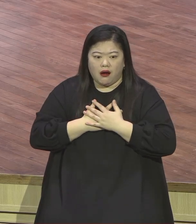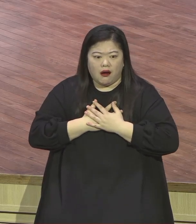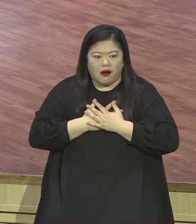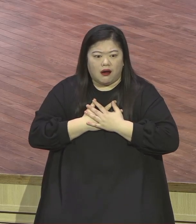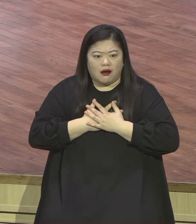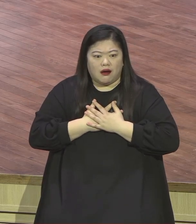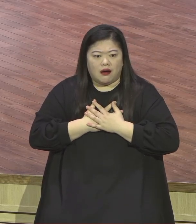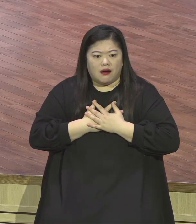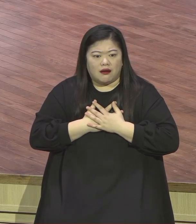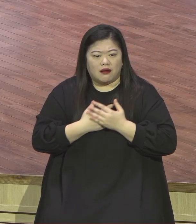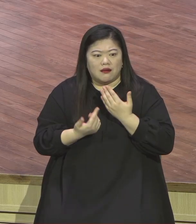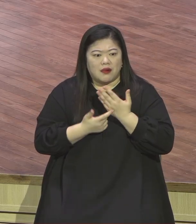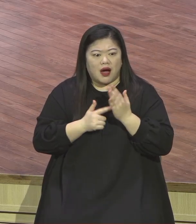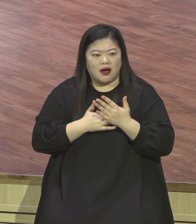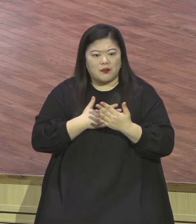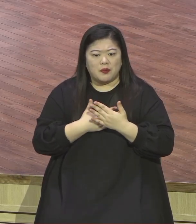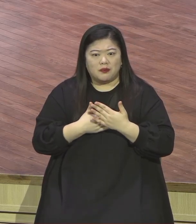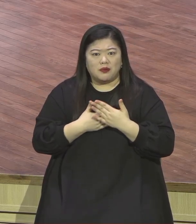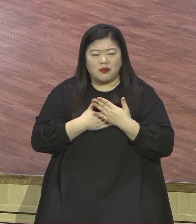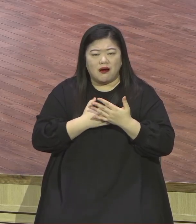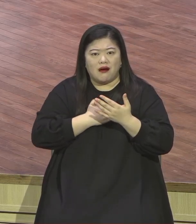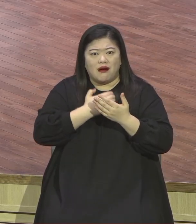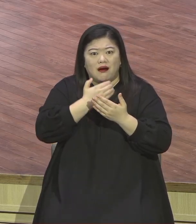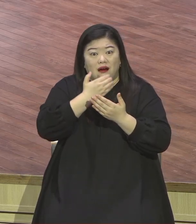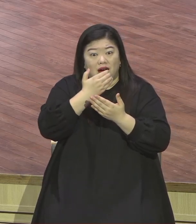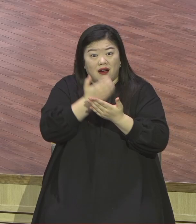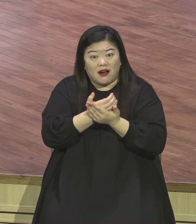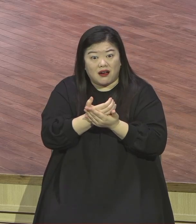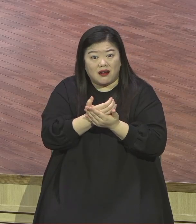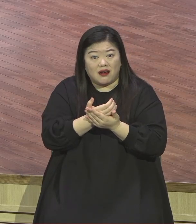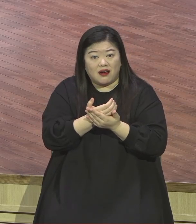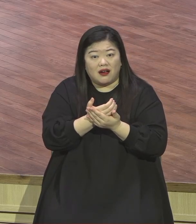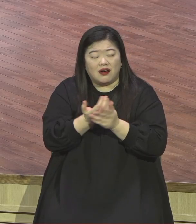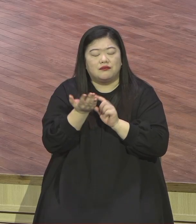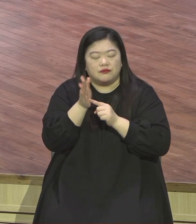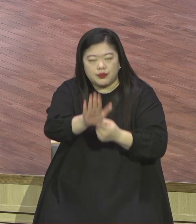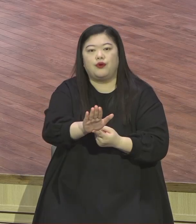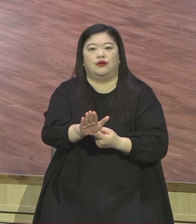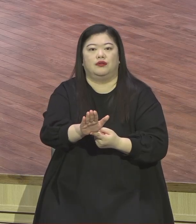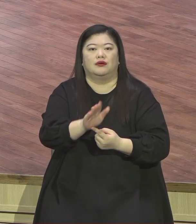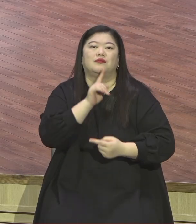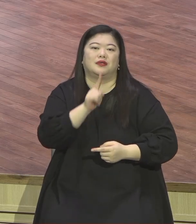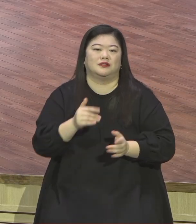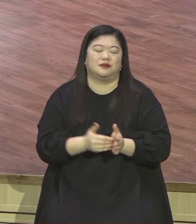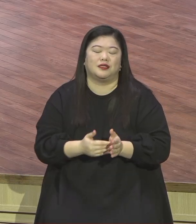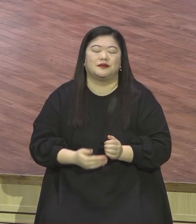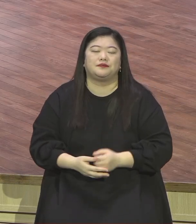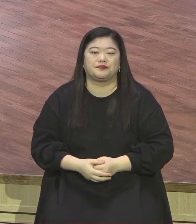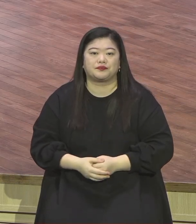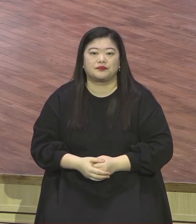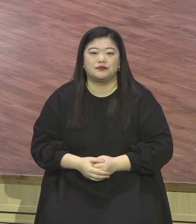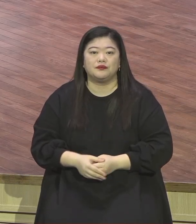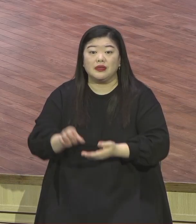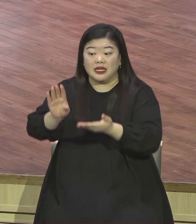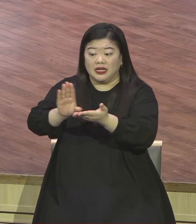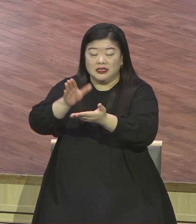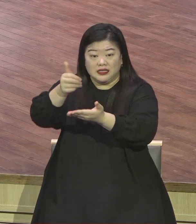예수 크리스도 안에 있는 감추어져 있는 지혜와 지식과 보화 그 넓이와 깊이와 높이와 길이